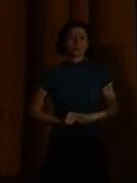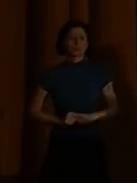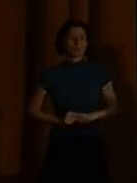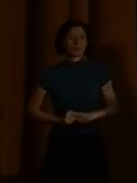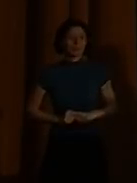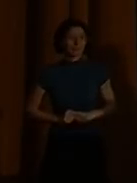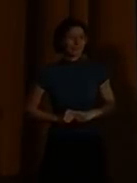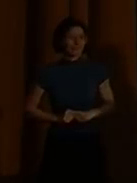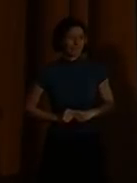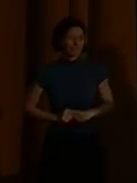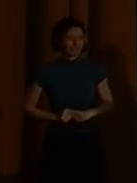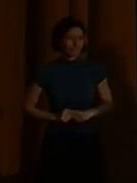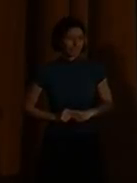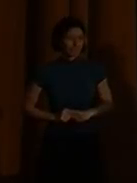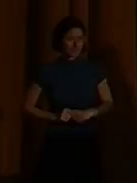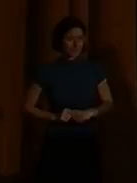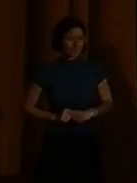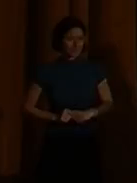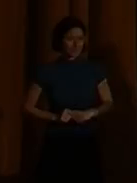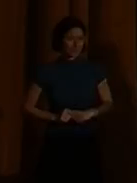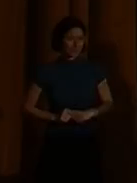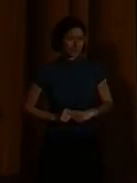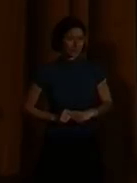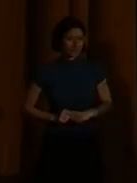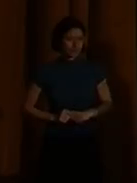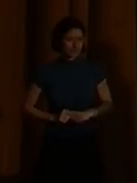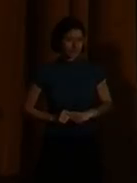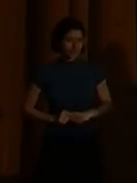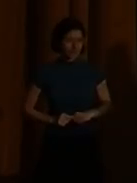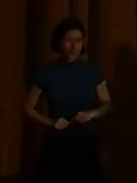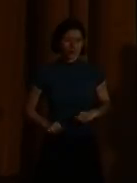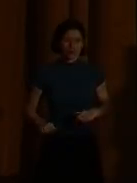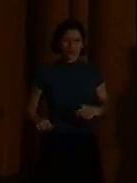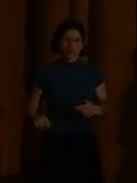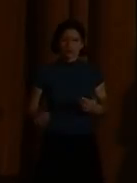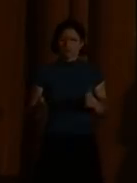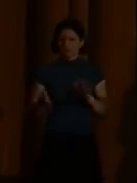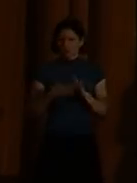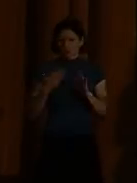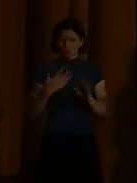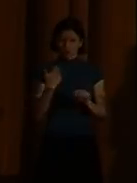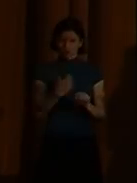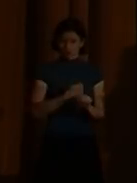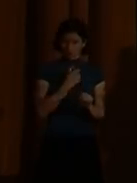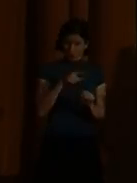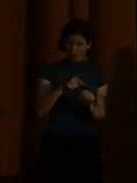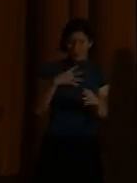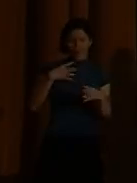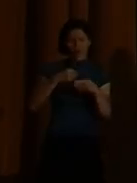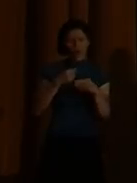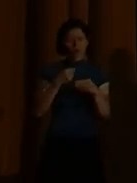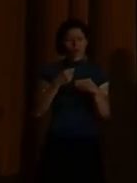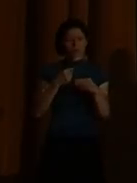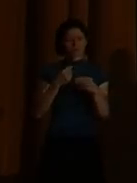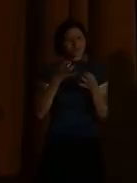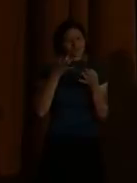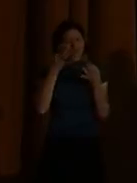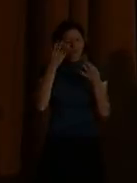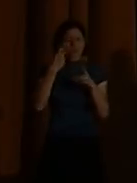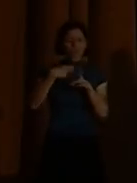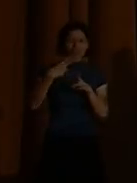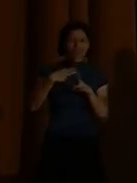ein Schulcurriculum zu entwickeln mit einem ganz bestimmten